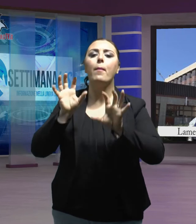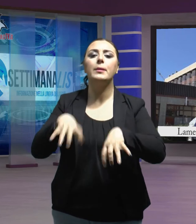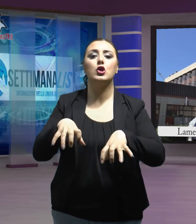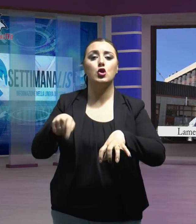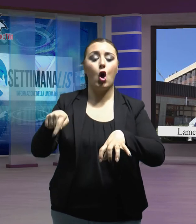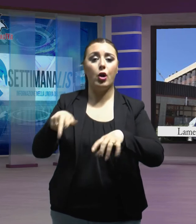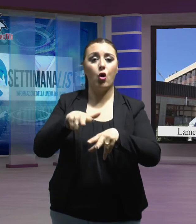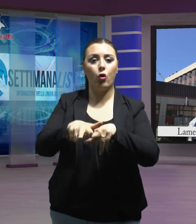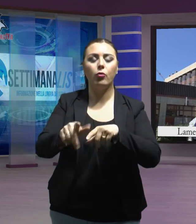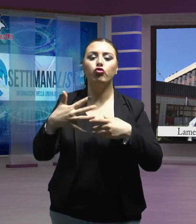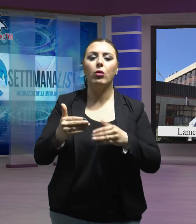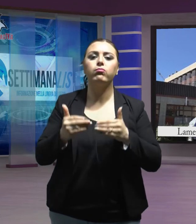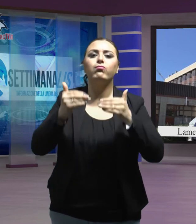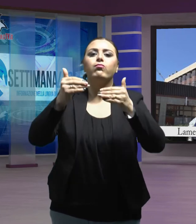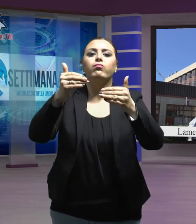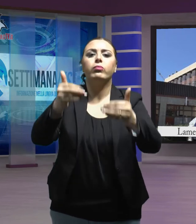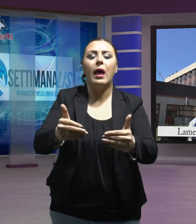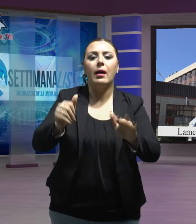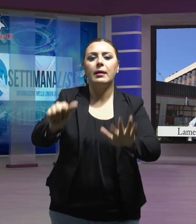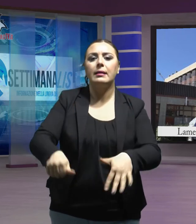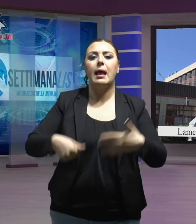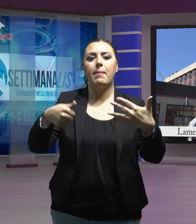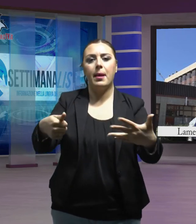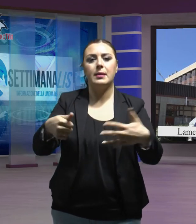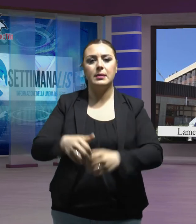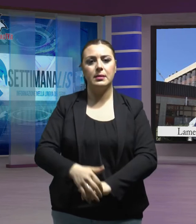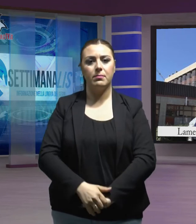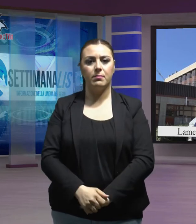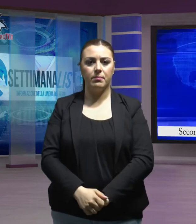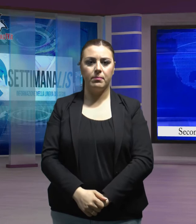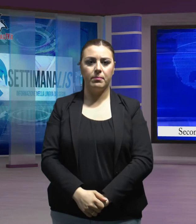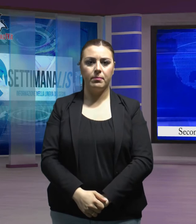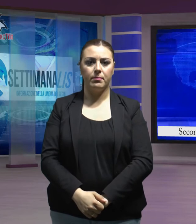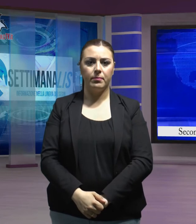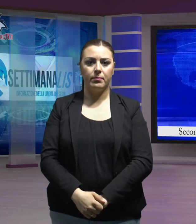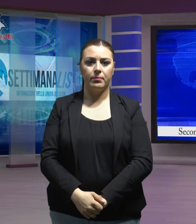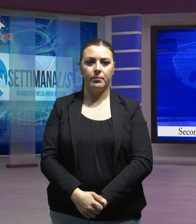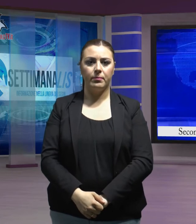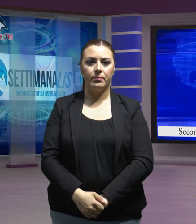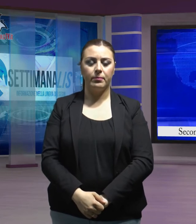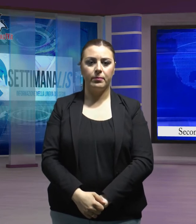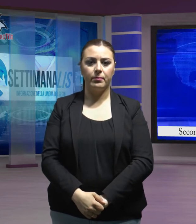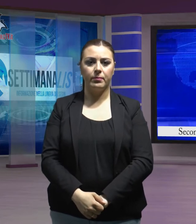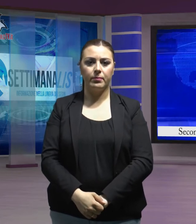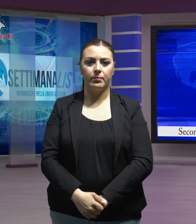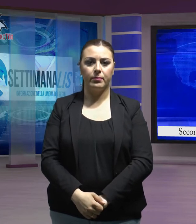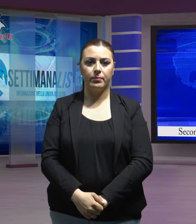prorogato per altri sei mesi. Si sono svolti in tutti i